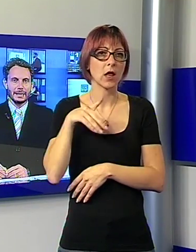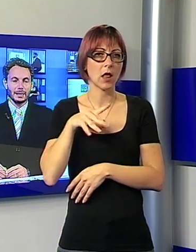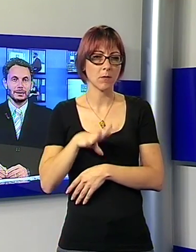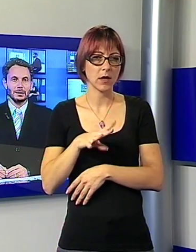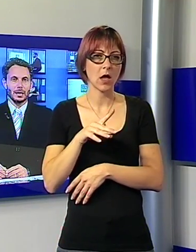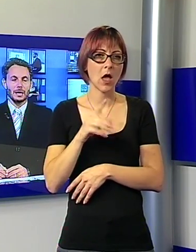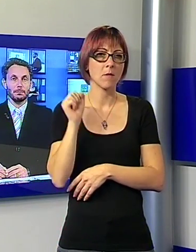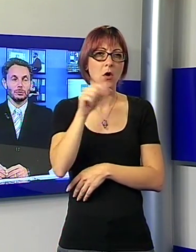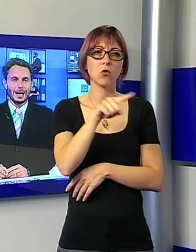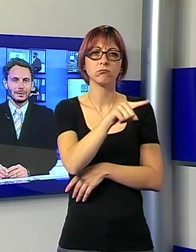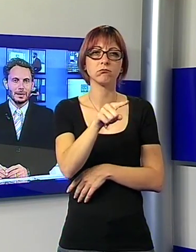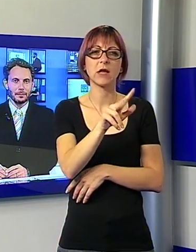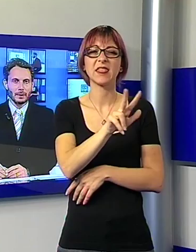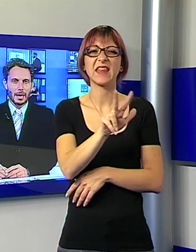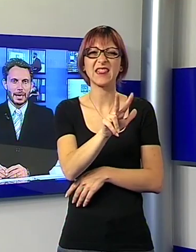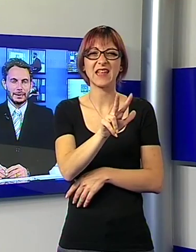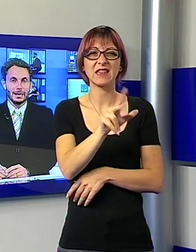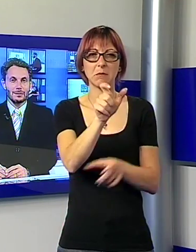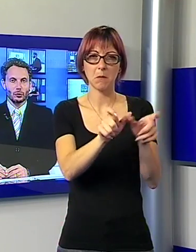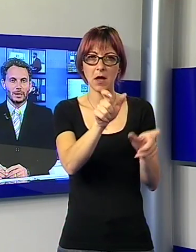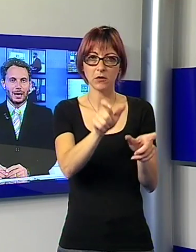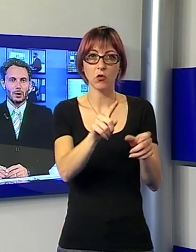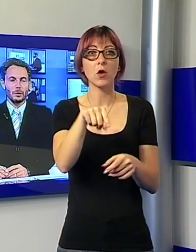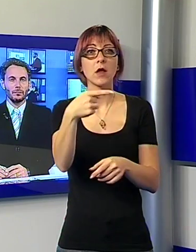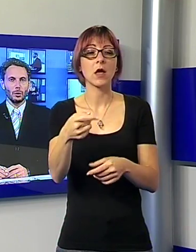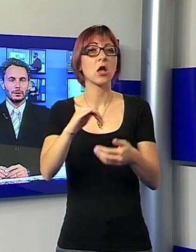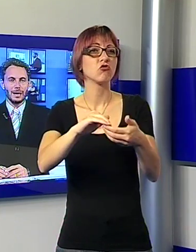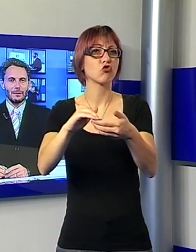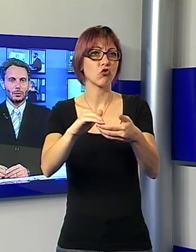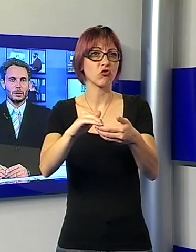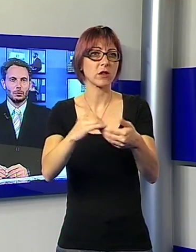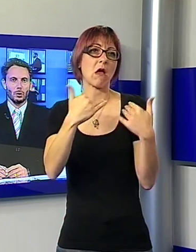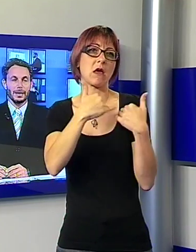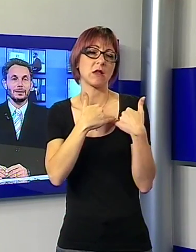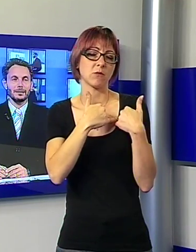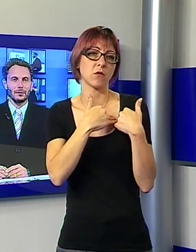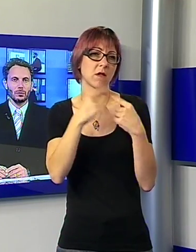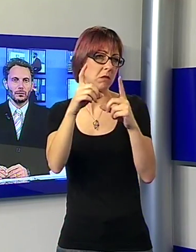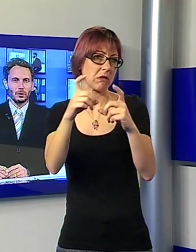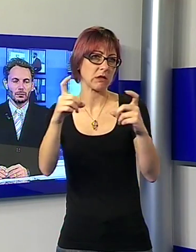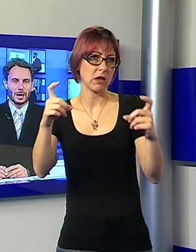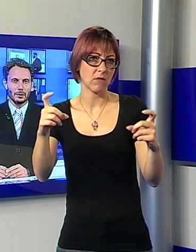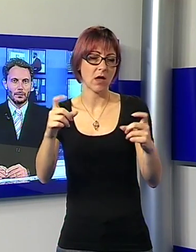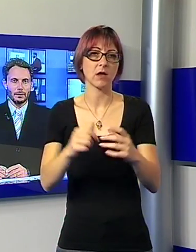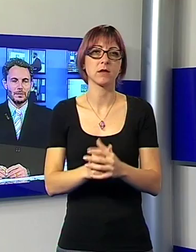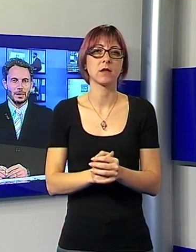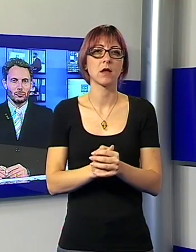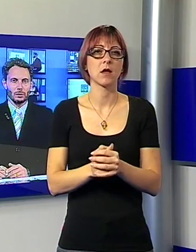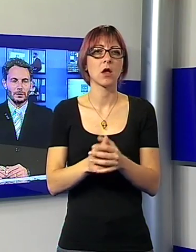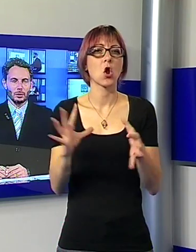33 imputati e delle società coinvolte a vario titolo nel disastro ferroviario di Viereggio, del 29